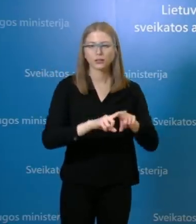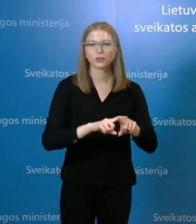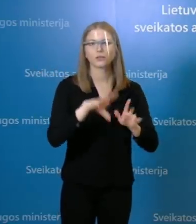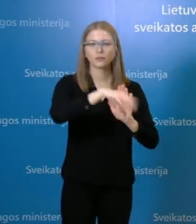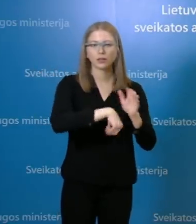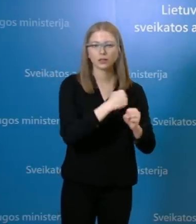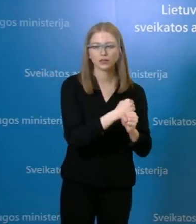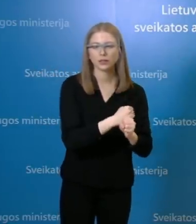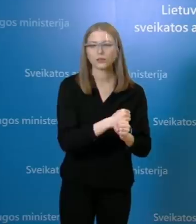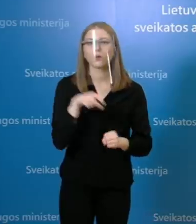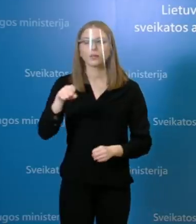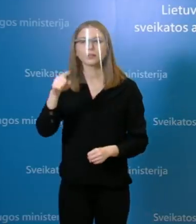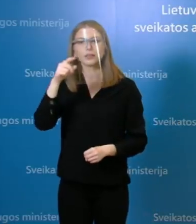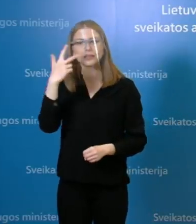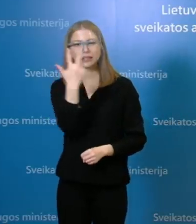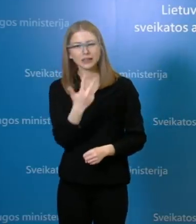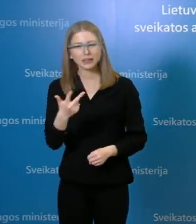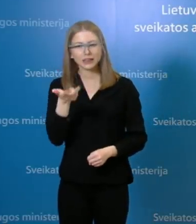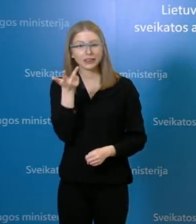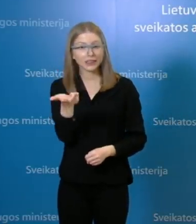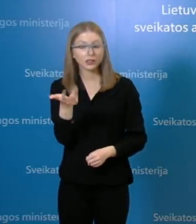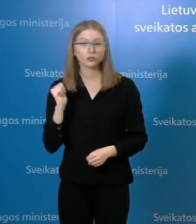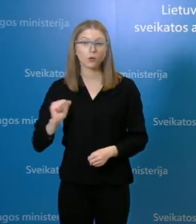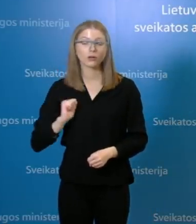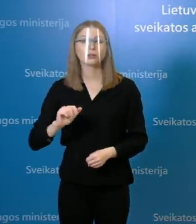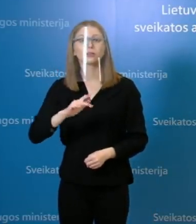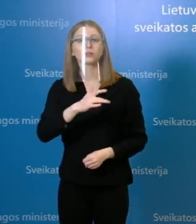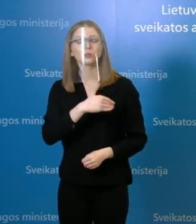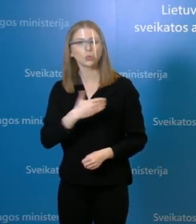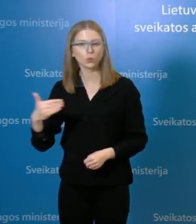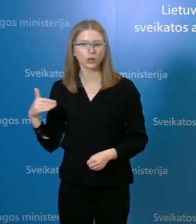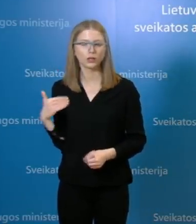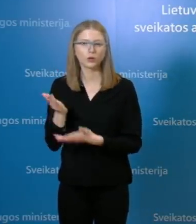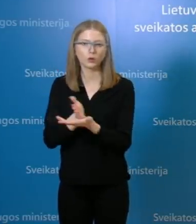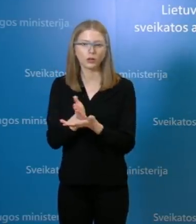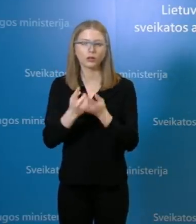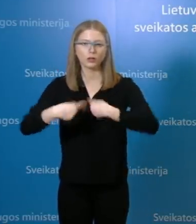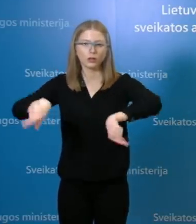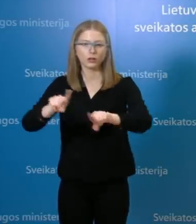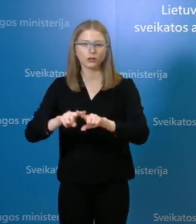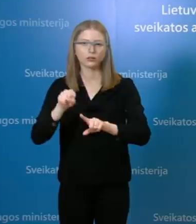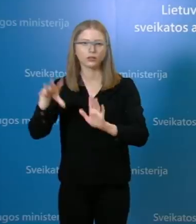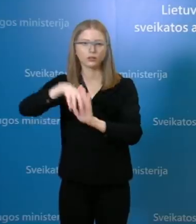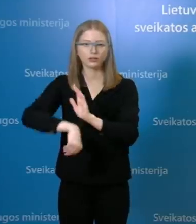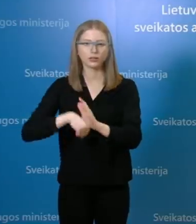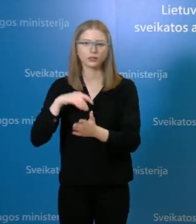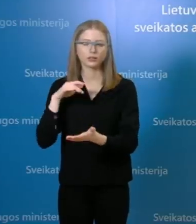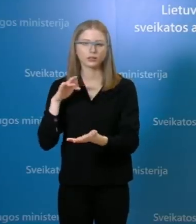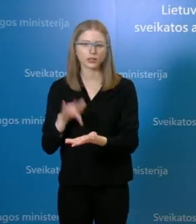skrutinės chirurgės skyriaus darbuotojai. Taip pat su šiais atvejais siejame dviejų pacientų susirgimai COVID-19 ligą.